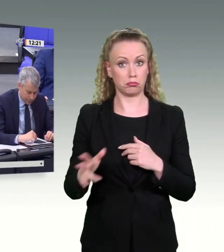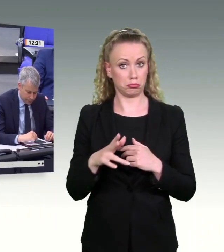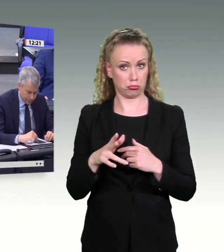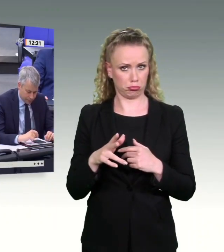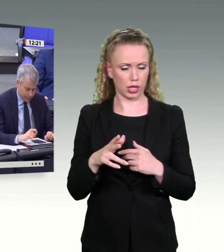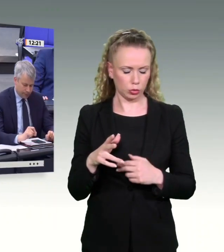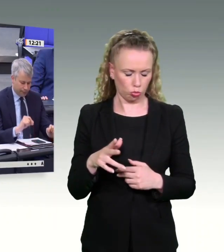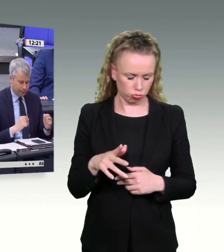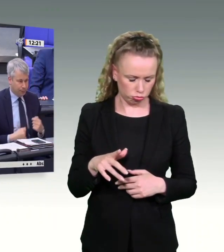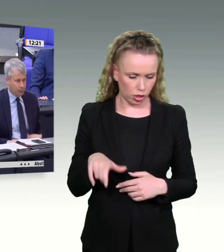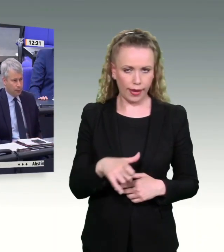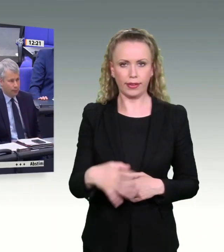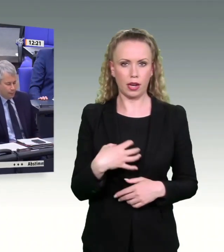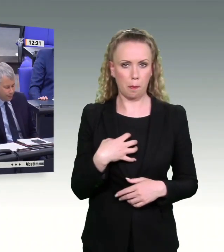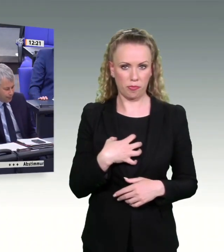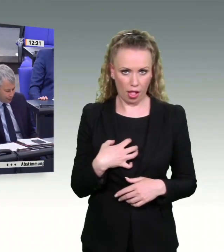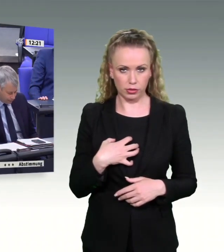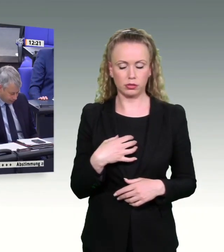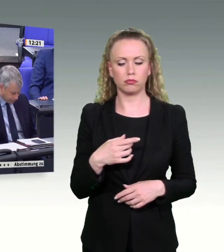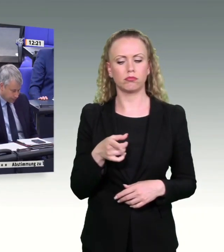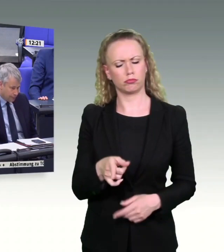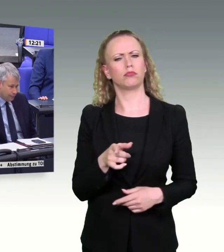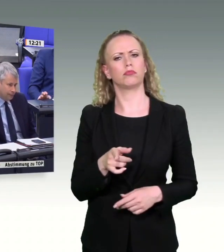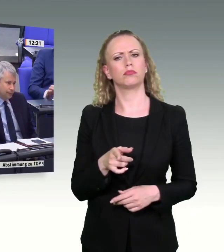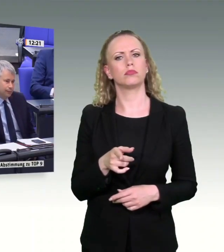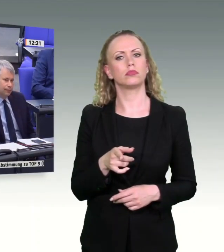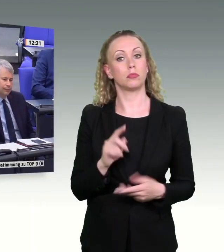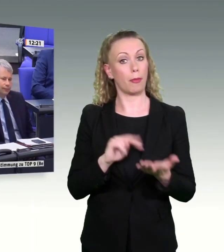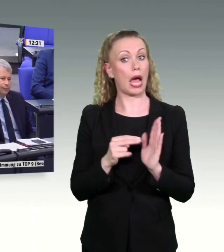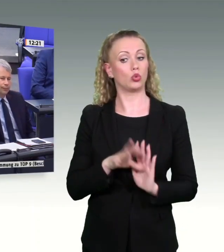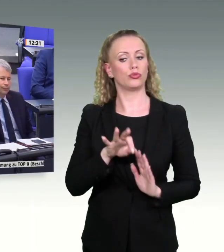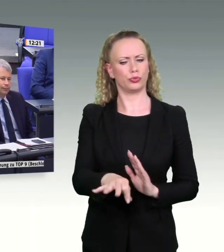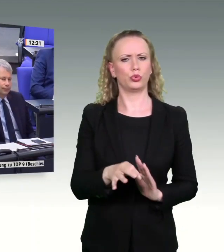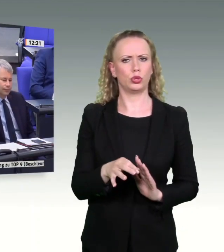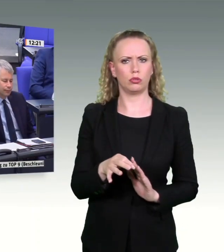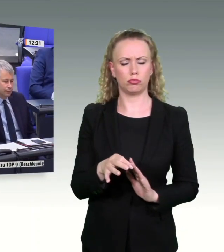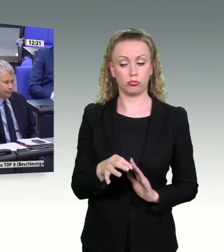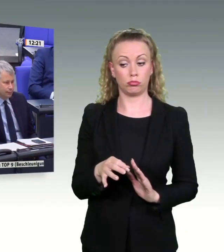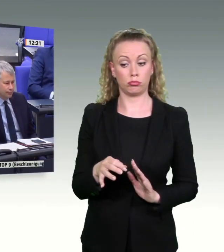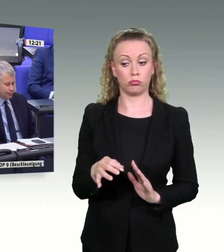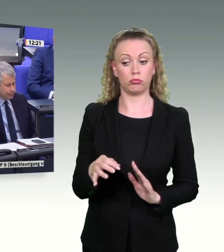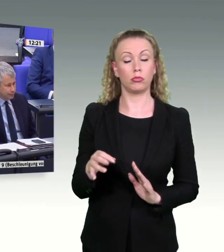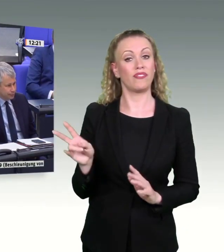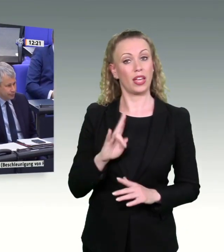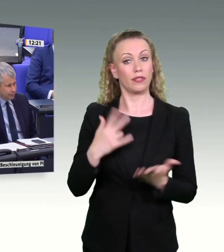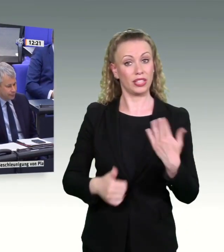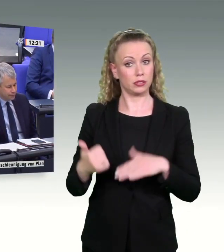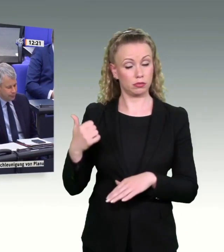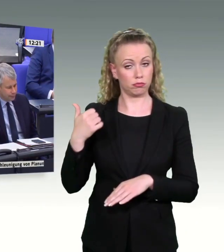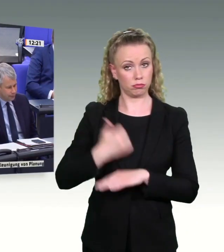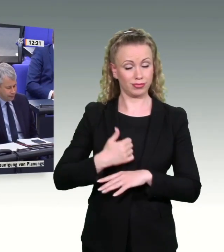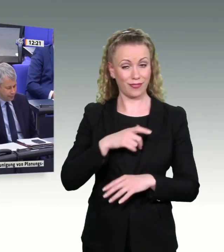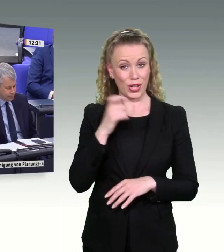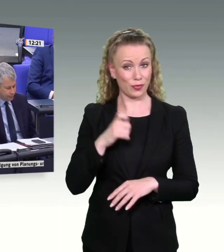Rheinland-Pfalz in den letzten Jahren die Verantwortung getragen hat? Geld war genügend da nach dem